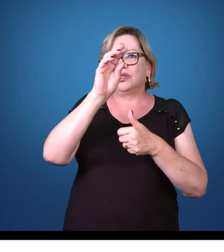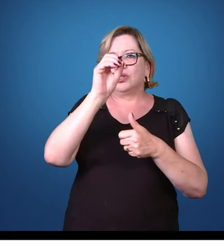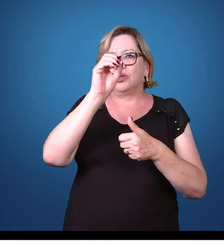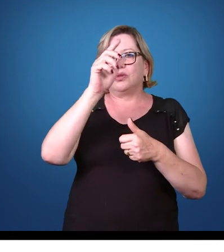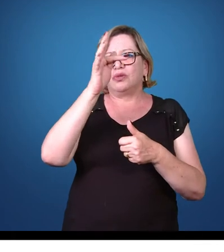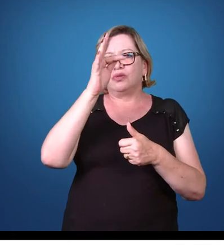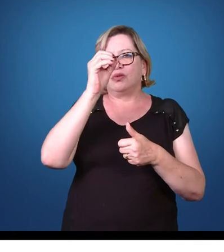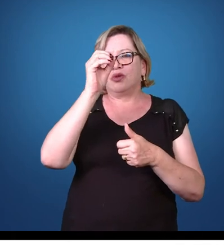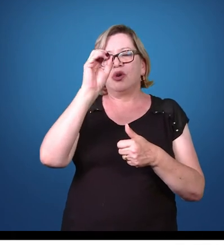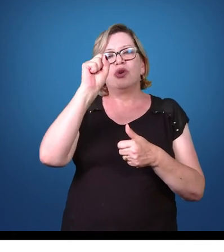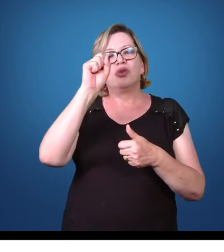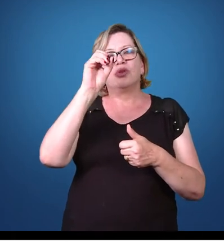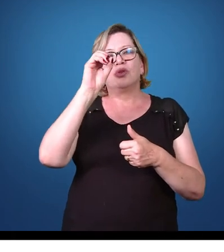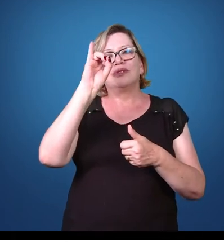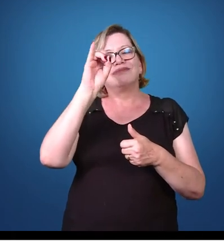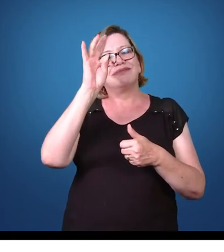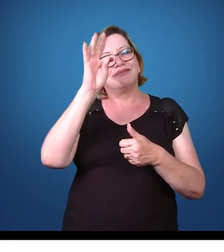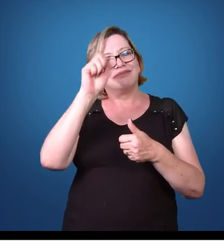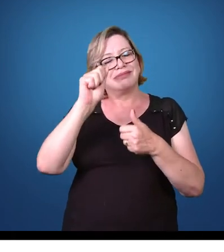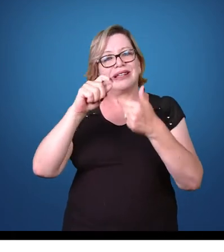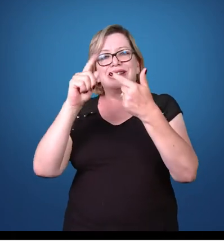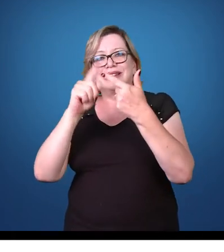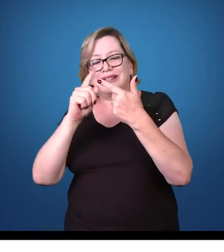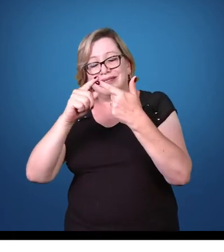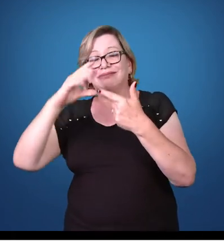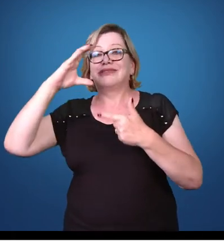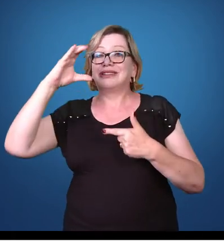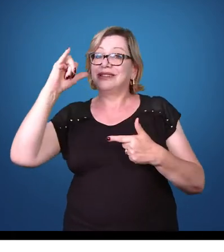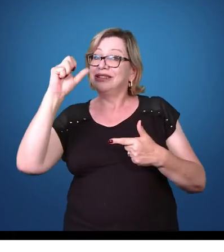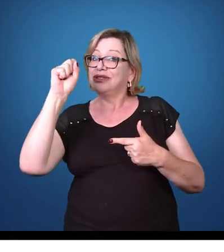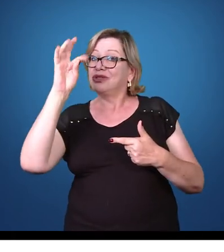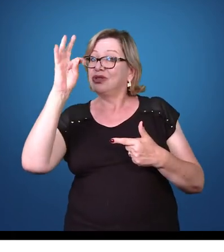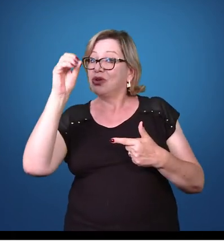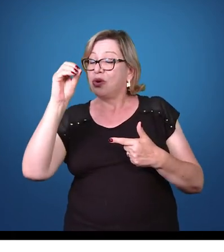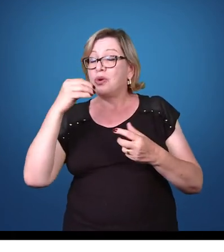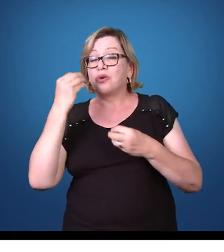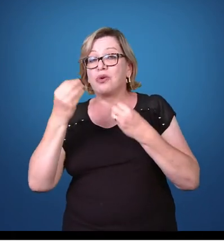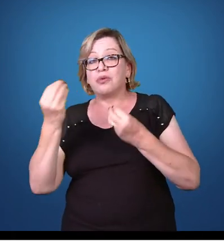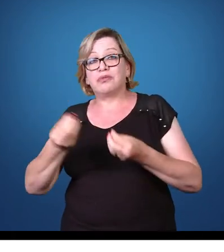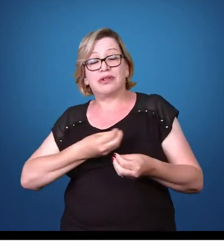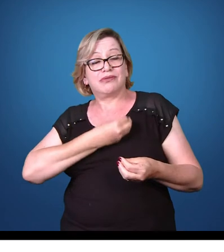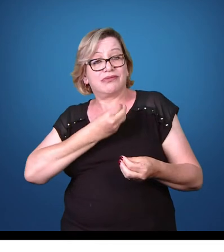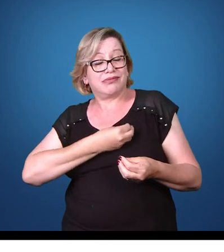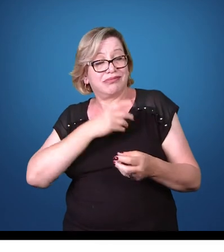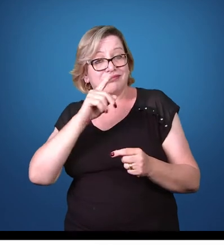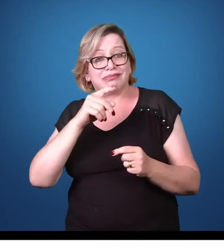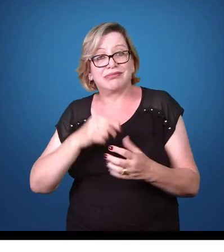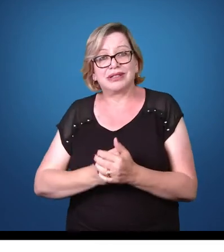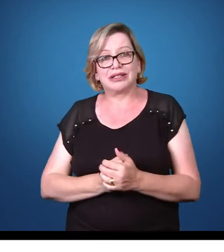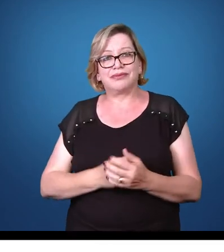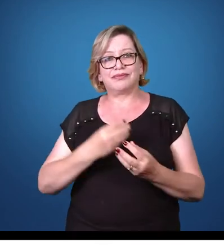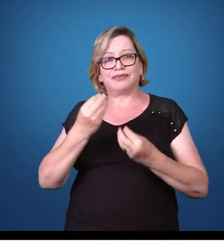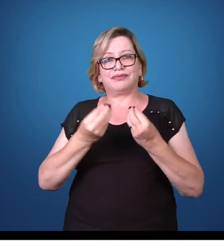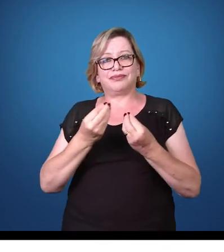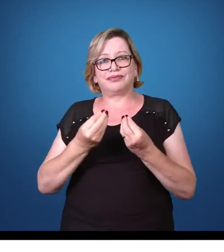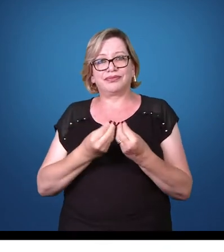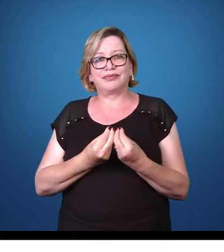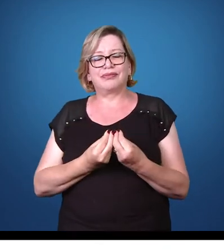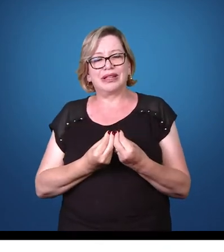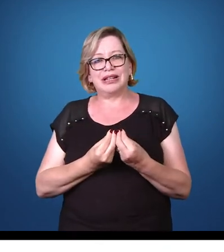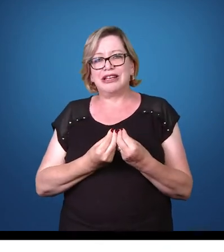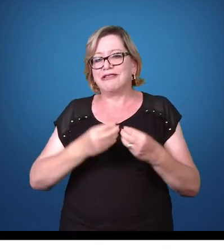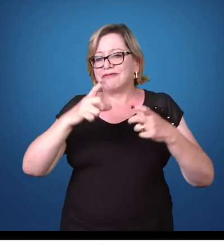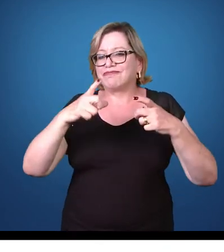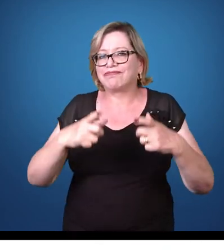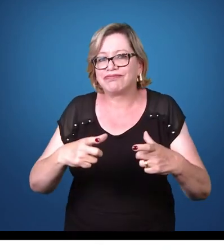infectante, que são os cistos maduros. Como que é o ciclo de vida desse patógeno, tanto quanto ele está no